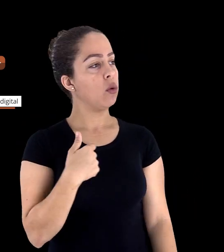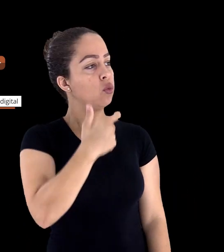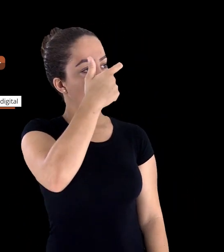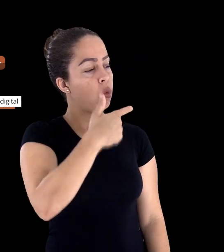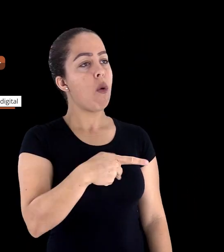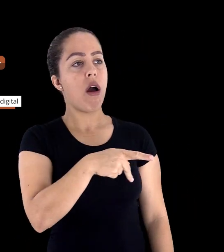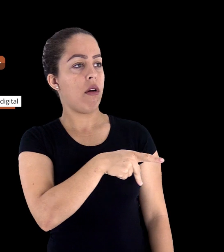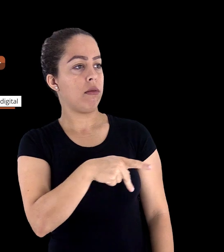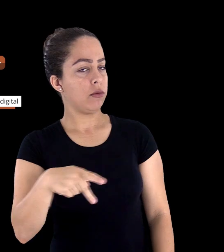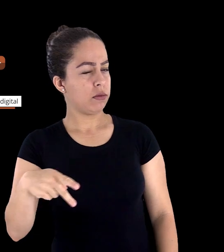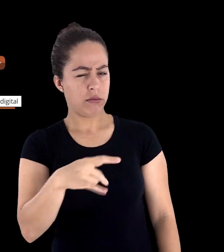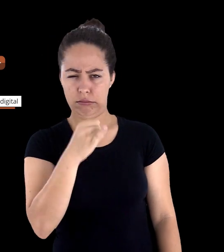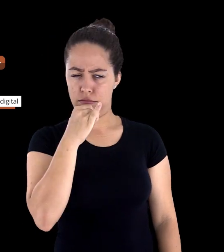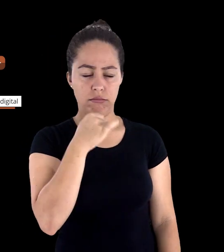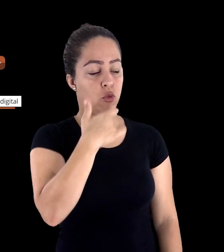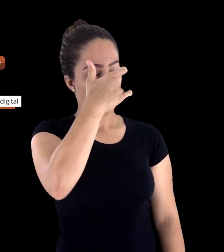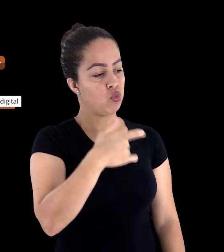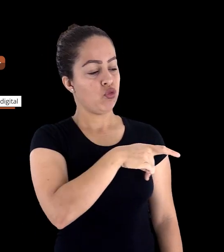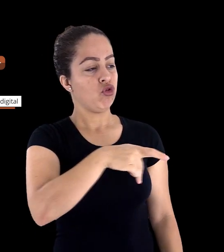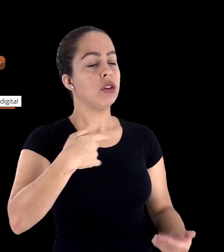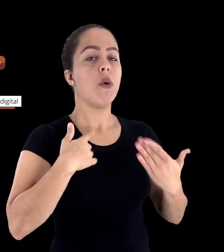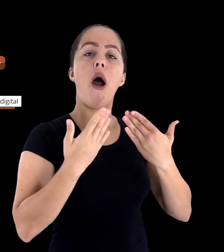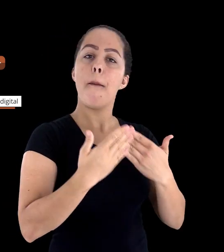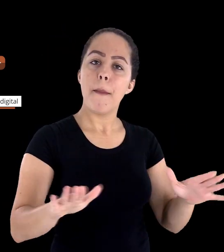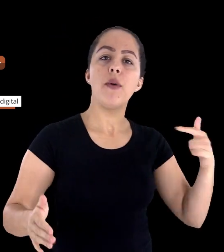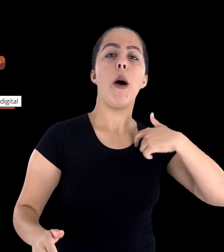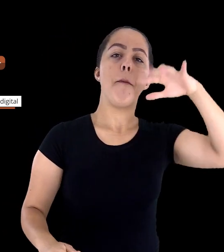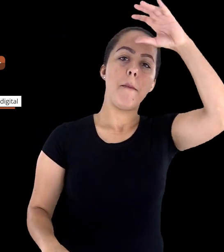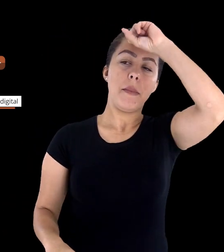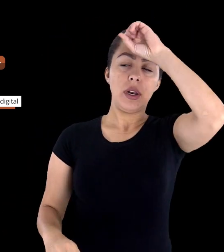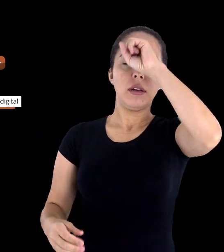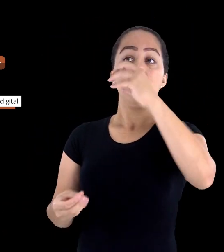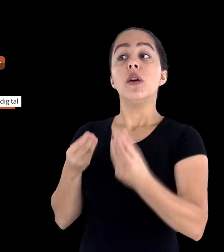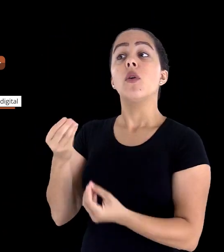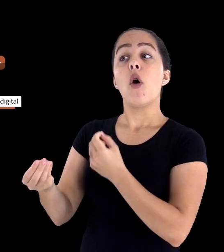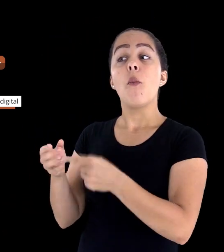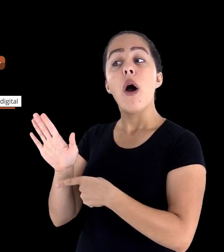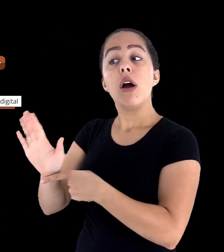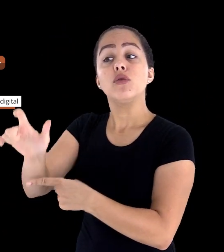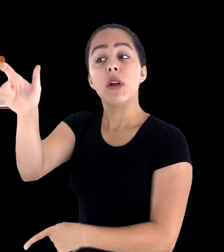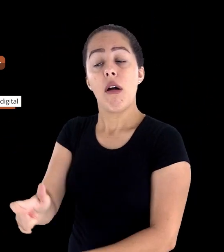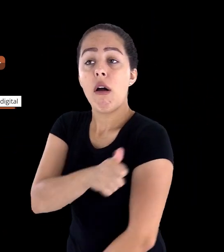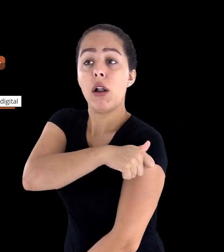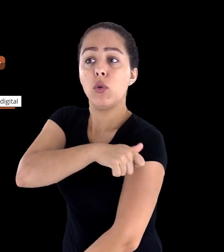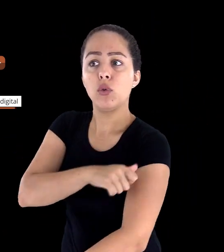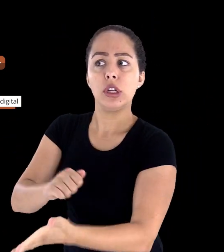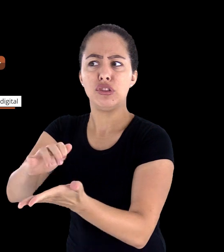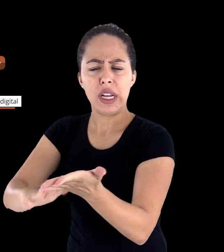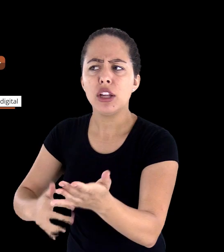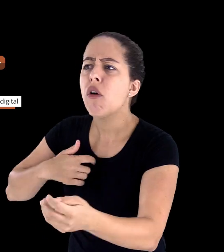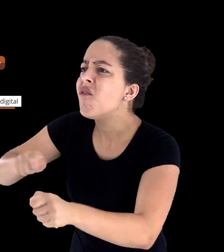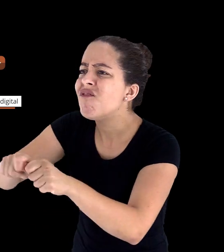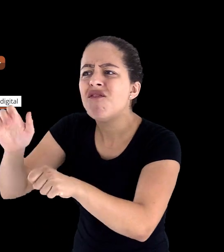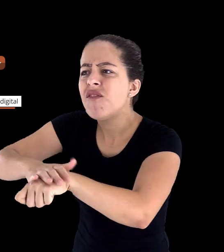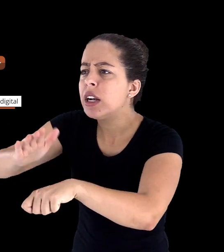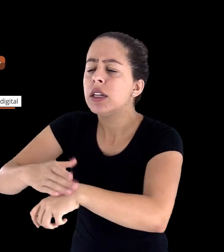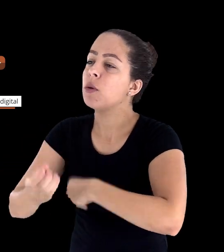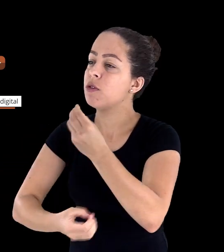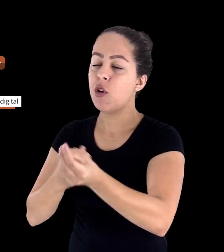aberto a aprender a utilizar as tecnologias para auxiliar os alunos no desenvolvimento das atividades. Então atualmente muitas